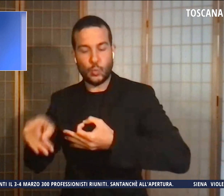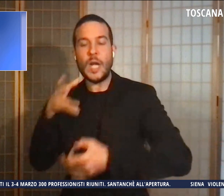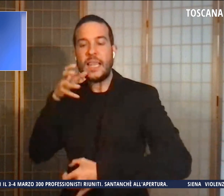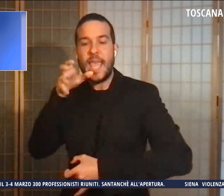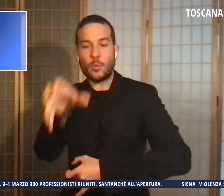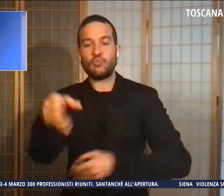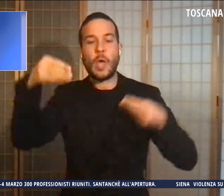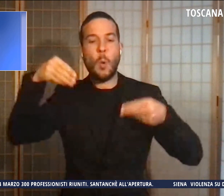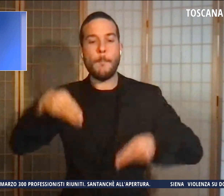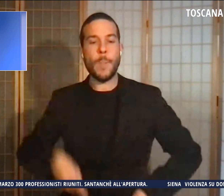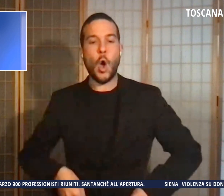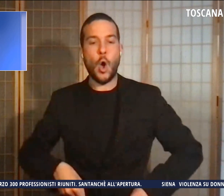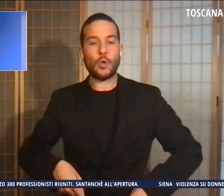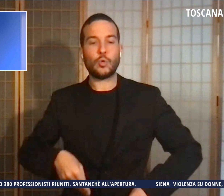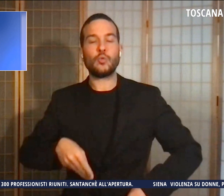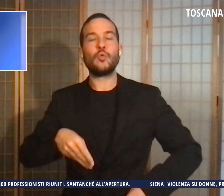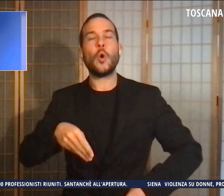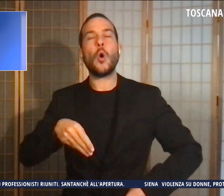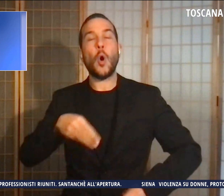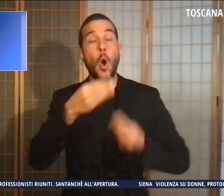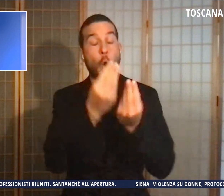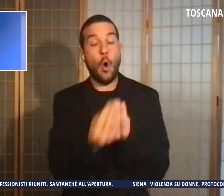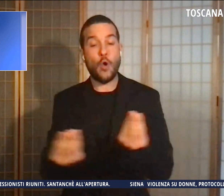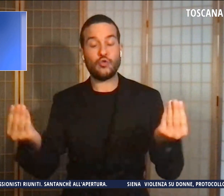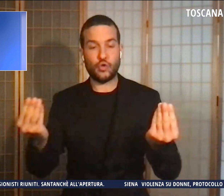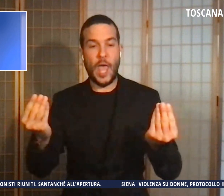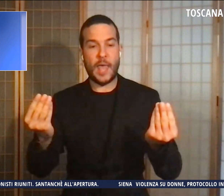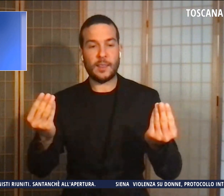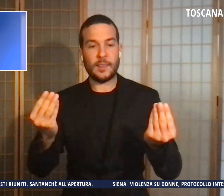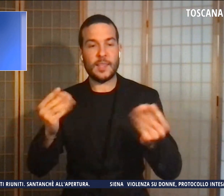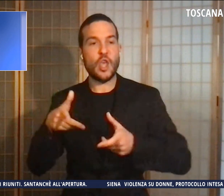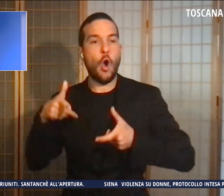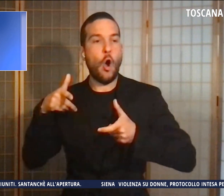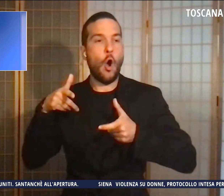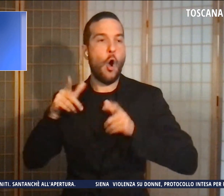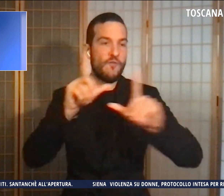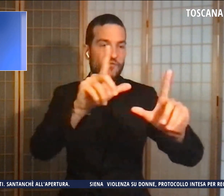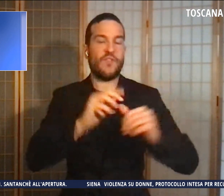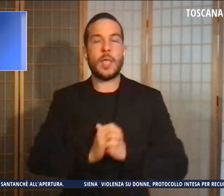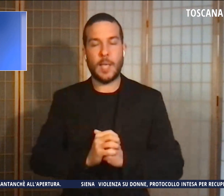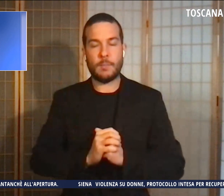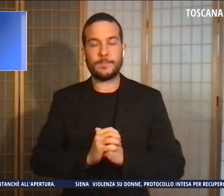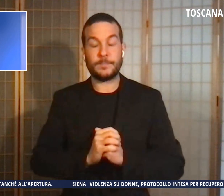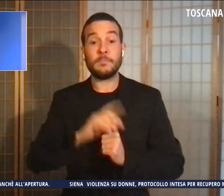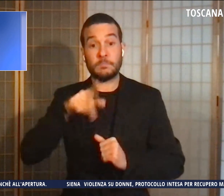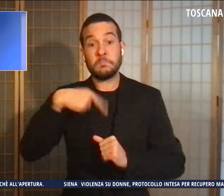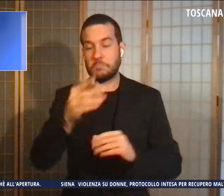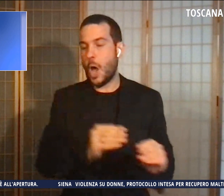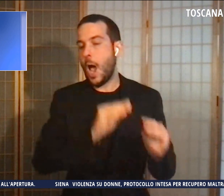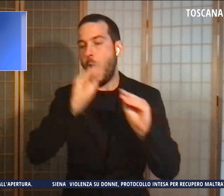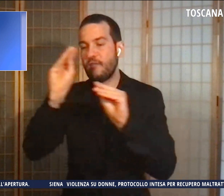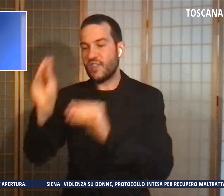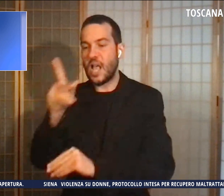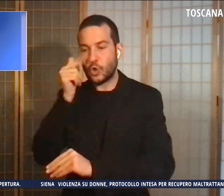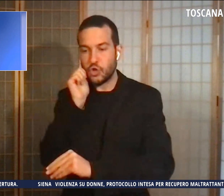ingiustificato di oggetti atti ad offendere e poi è stato affidato ai genitori. Il coltello